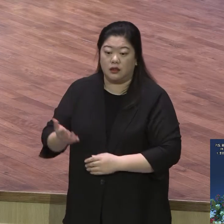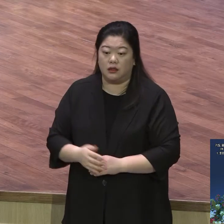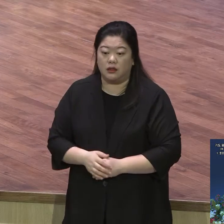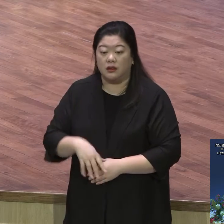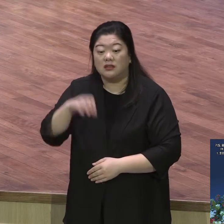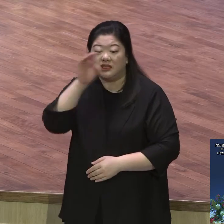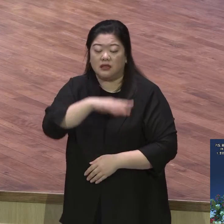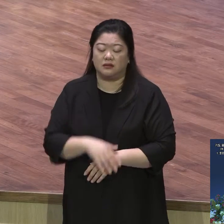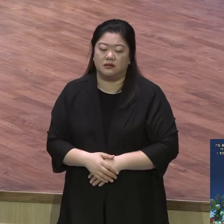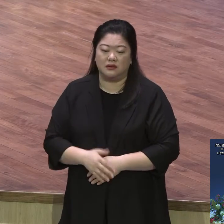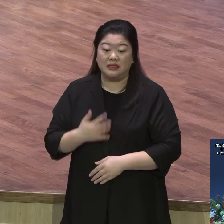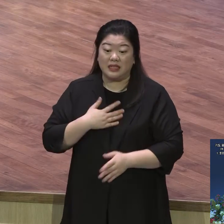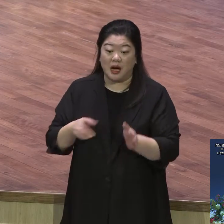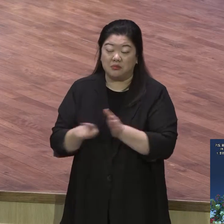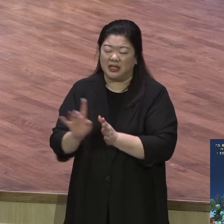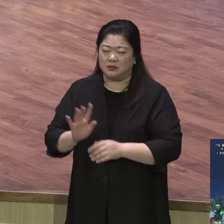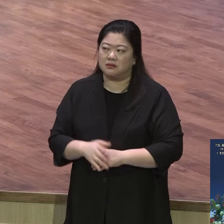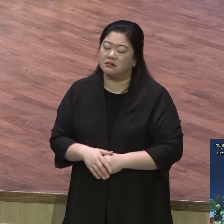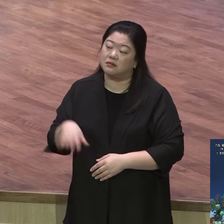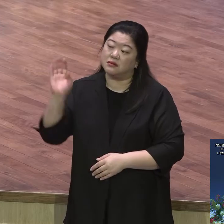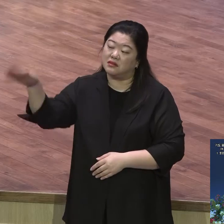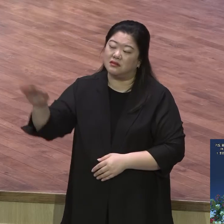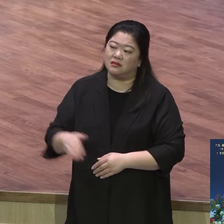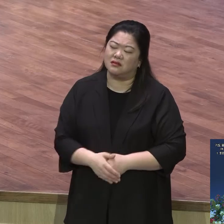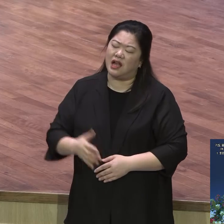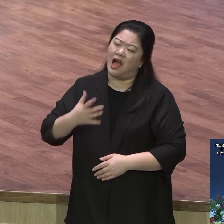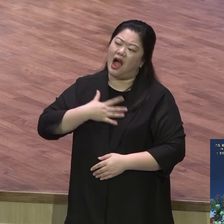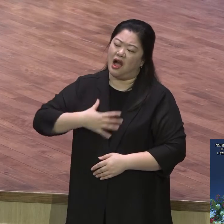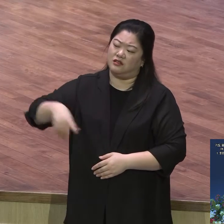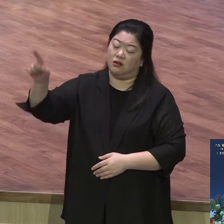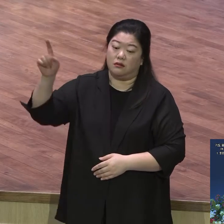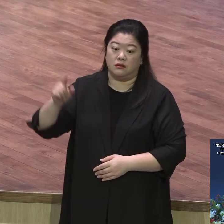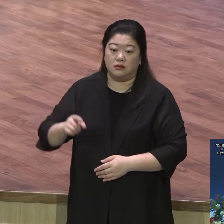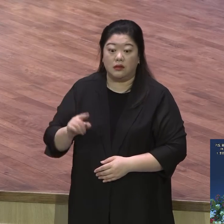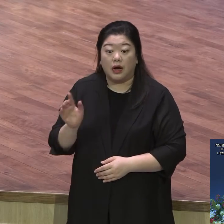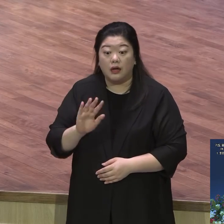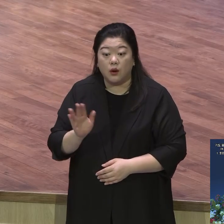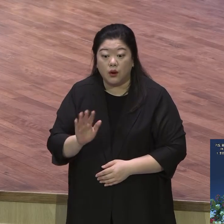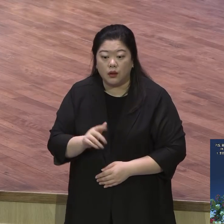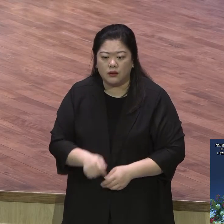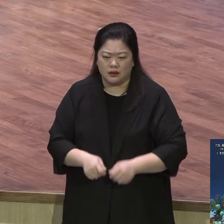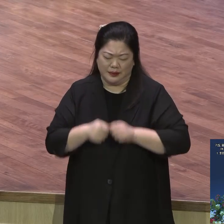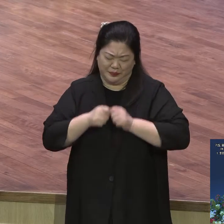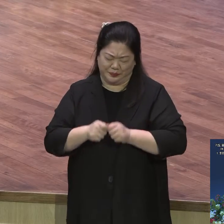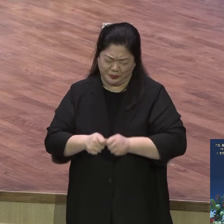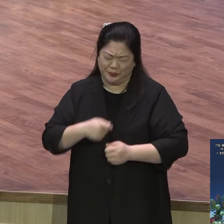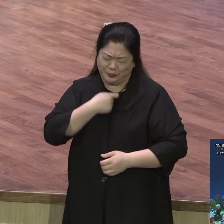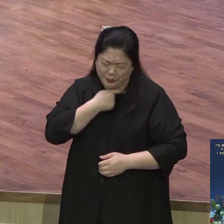믿지도 않으면서 주문물 하지 말고 세밀하게 구체적으로 믿고 기도해라 구체적으로